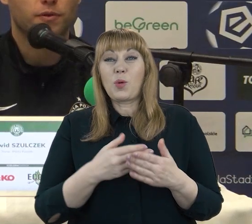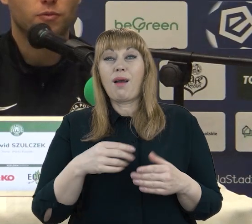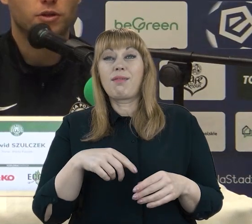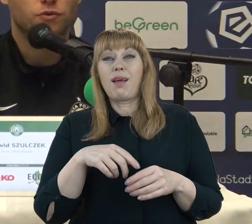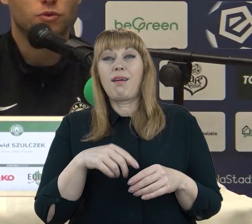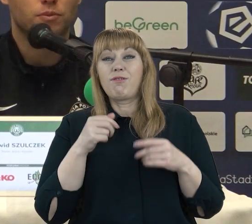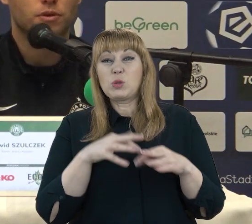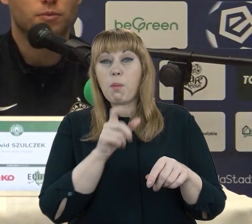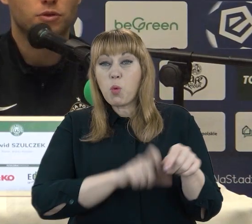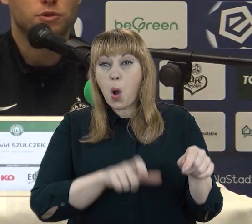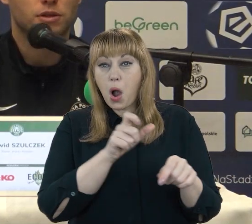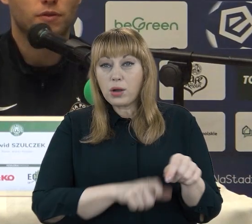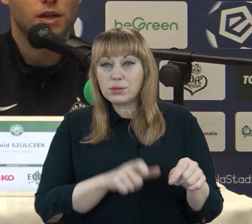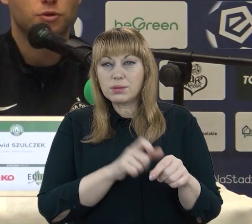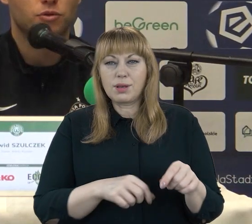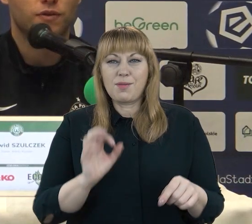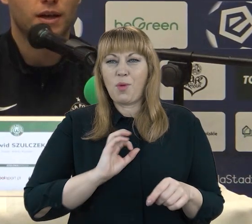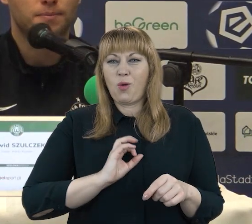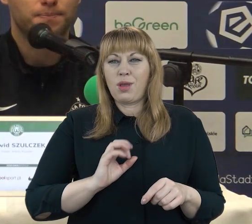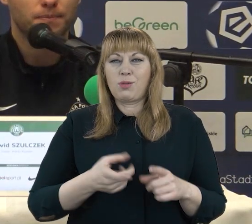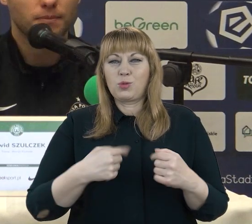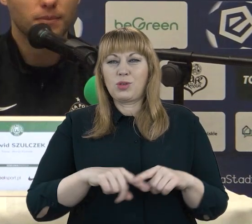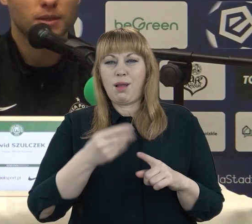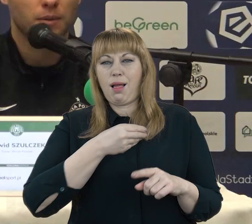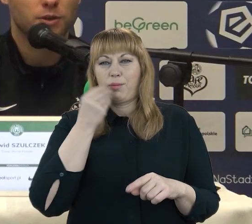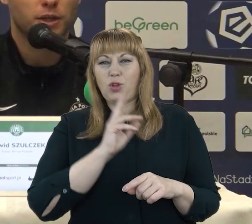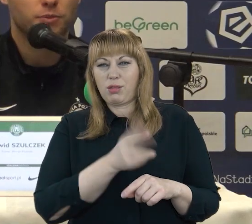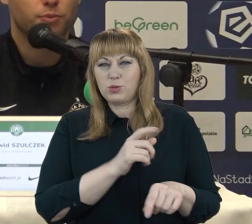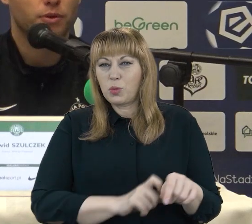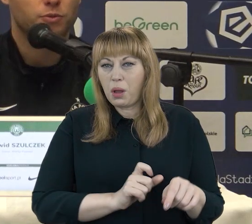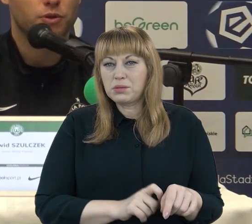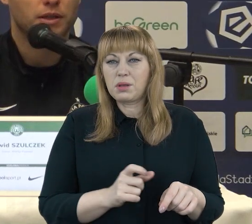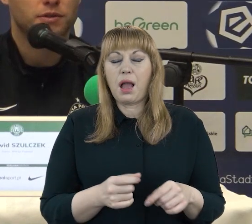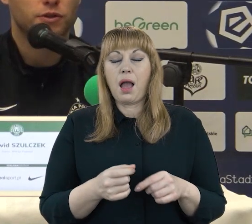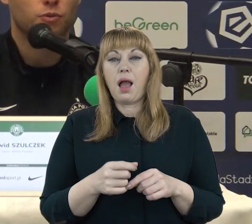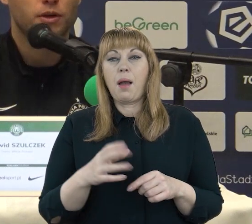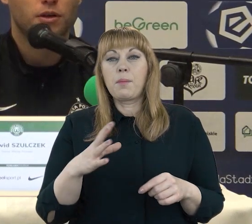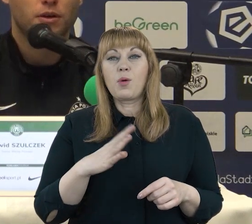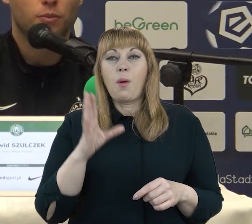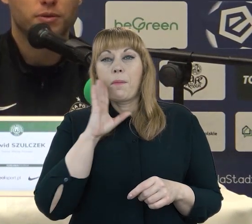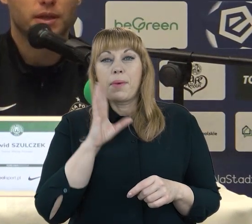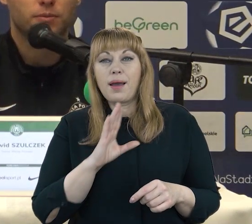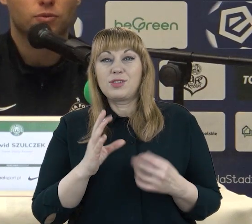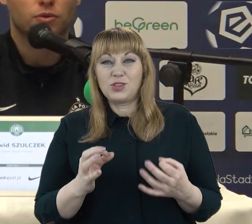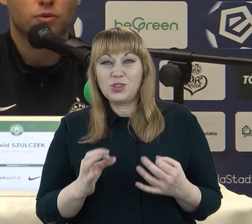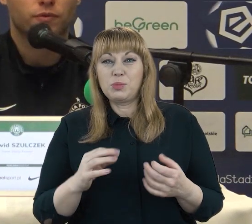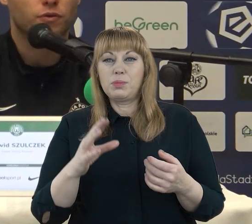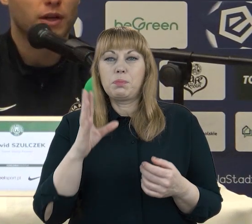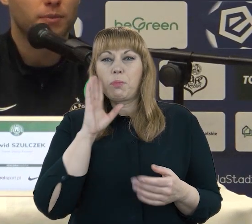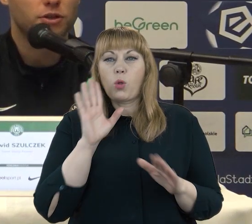pewno mecz, w którym byliśmy zdecydowanie lepsi od rywala. Ten mecz bardziej przypominał spotkanie z Wisłą. Moim zdaniem był to wyrównany mecz,